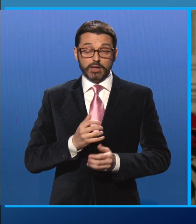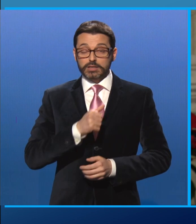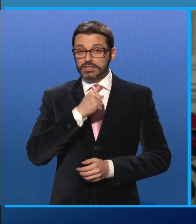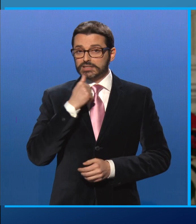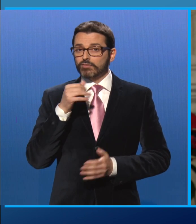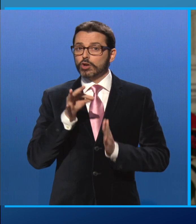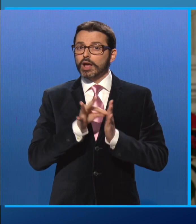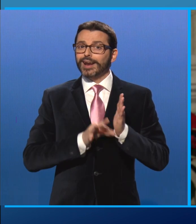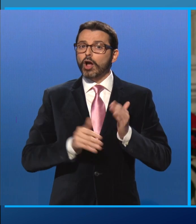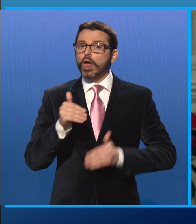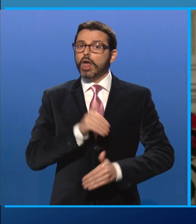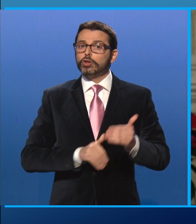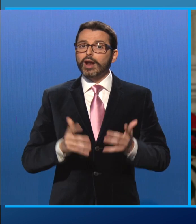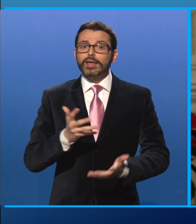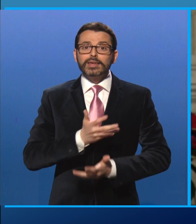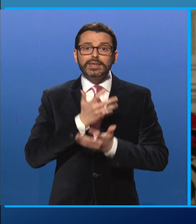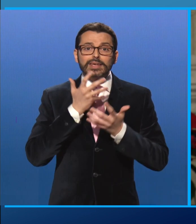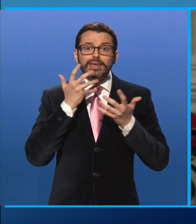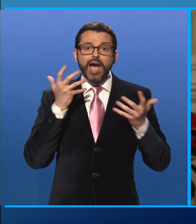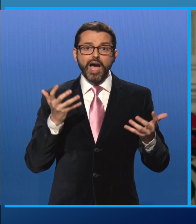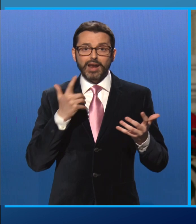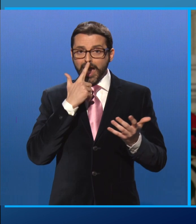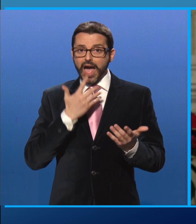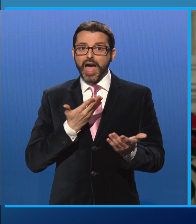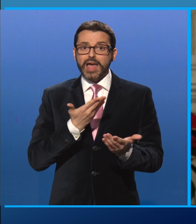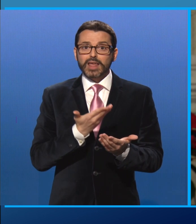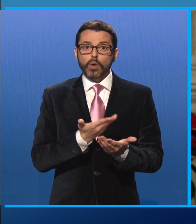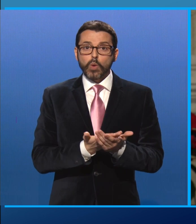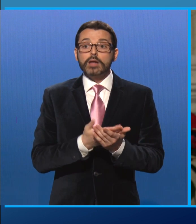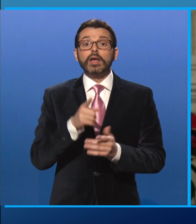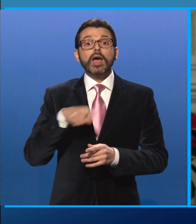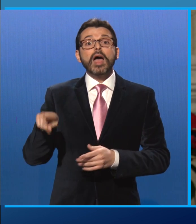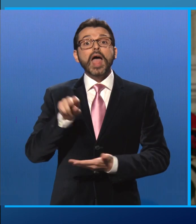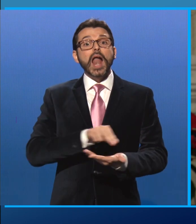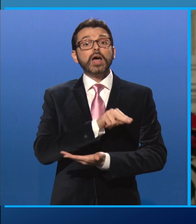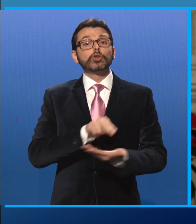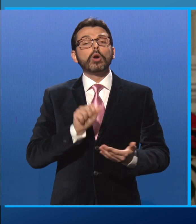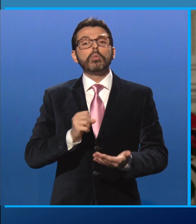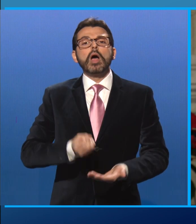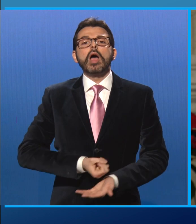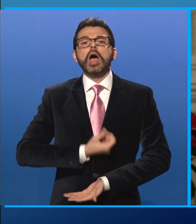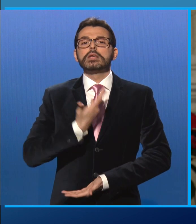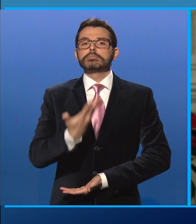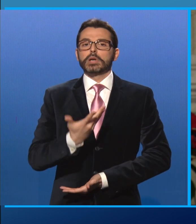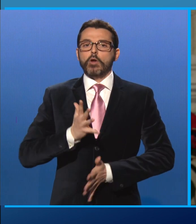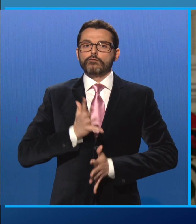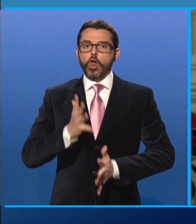chiare e adeguate perché gli elettori possano esprimere con efficacia la loro volontà e questa trovi realmente